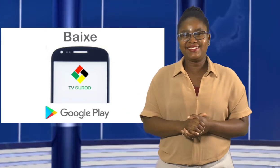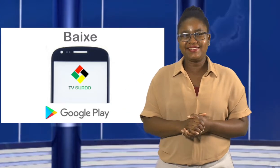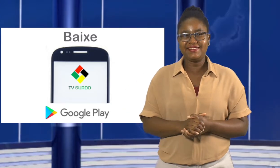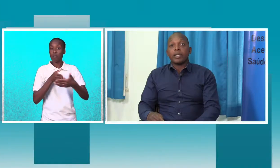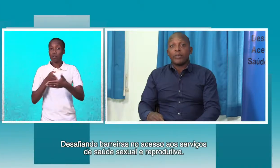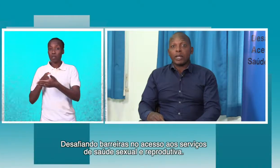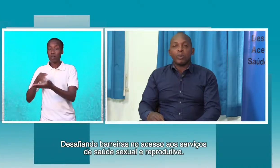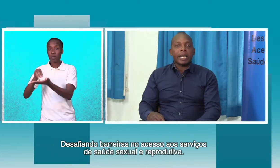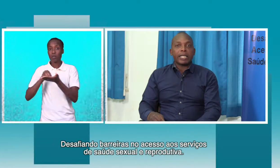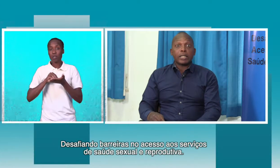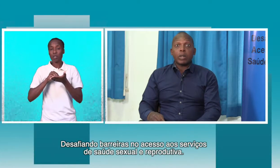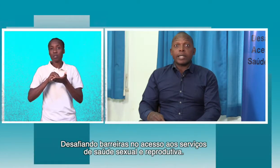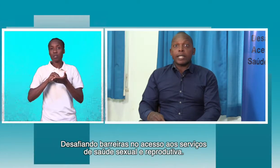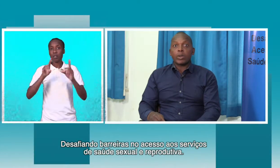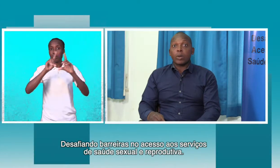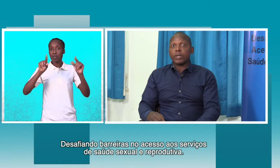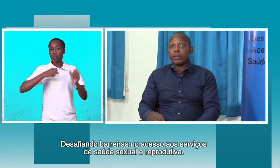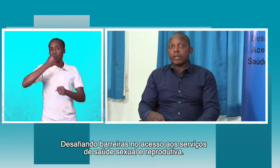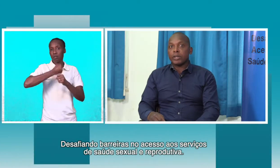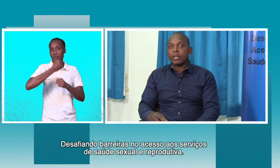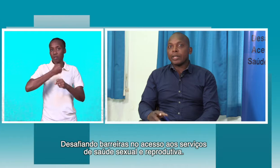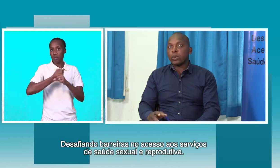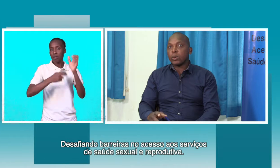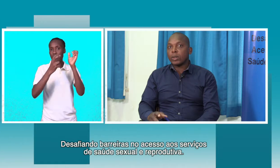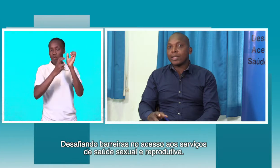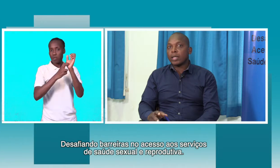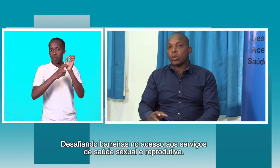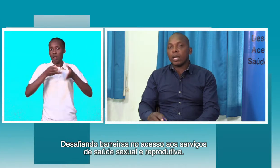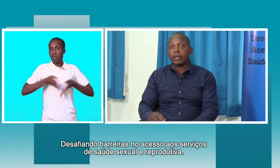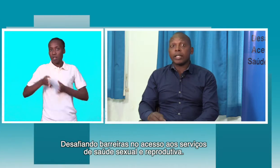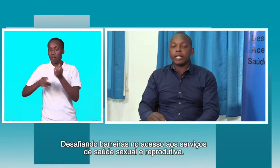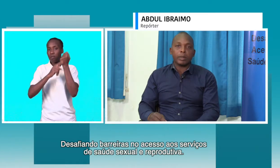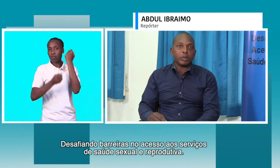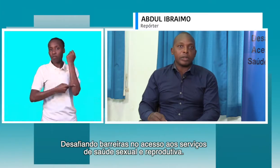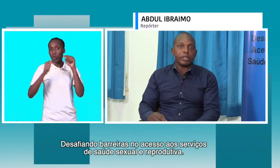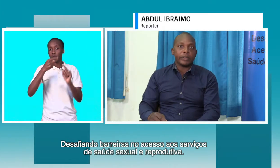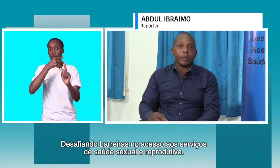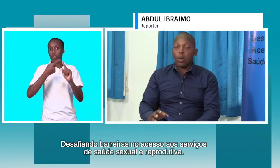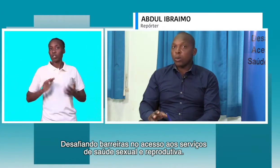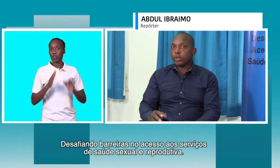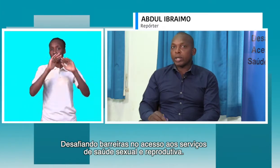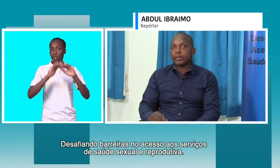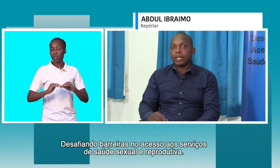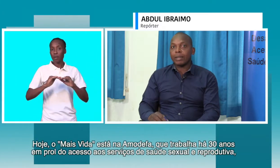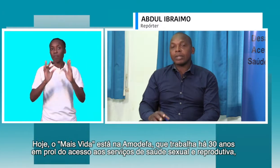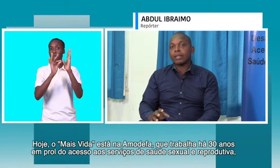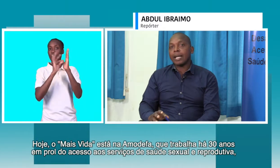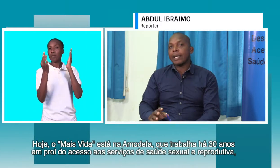Desafiando barreiras ao acesso aos serviços de saúde sexual e reprodutiva. Hoje Mais Vida está